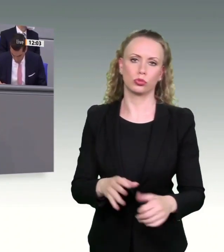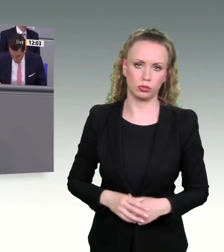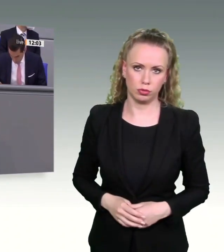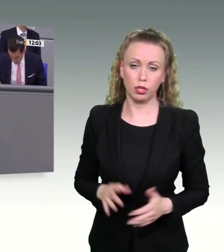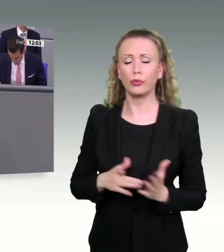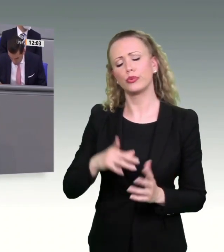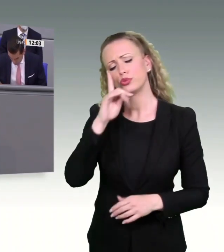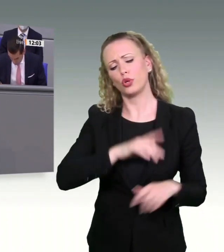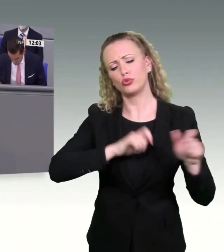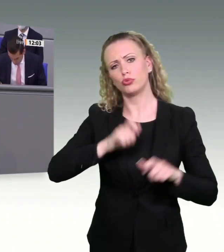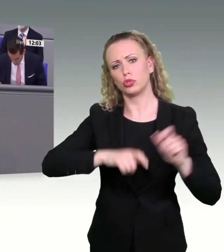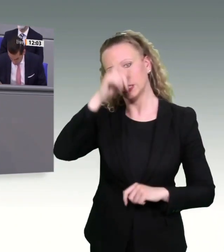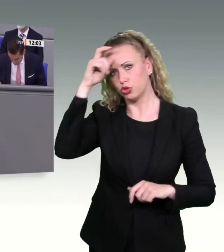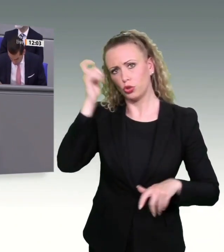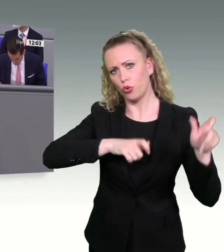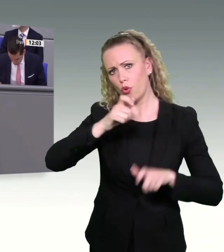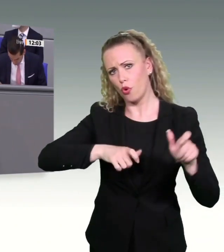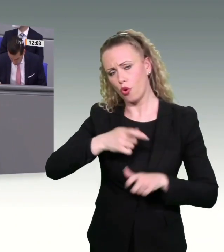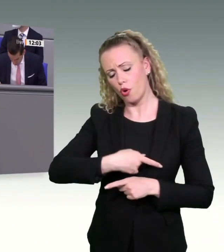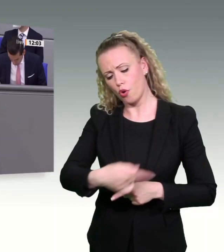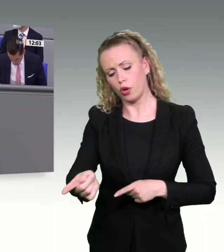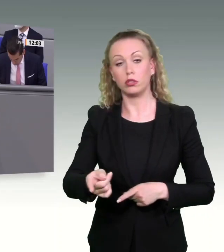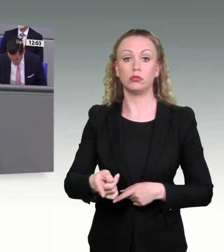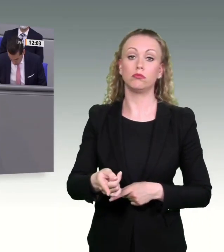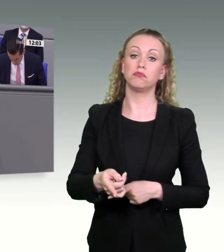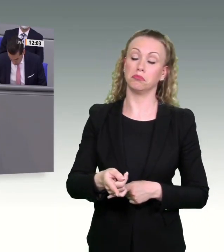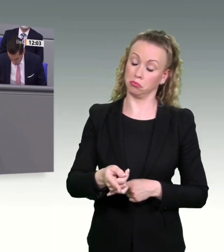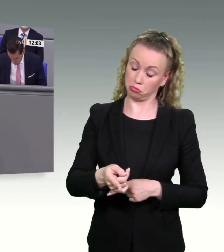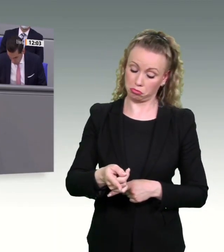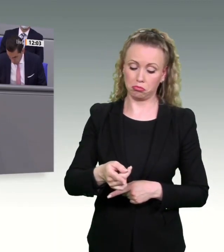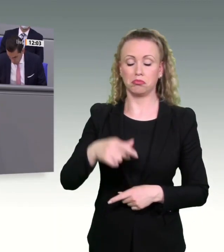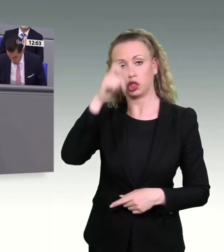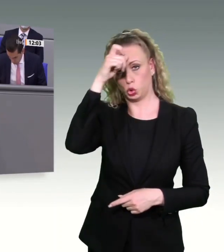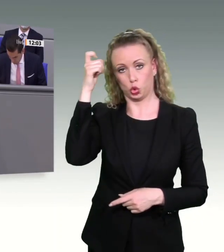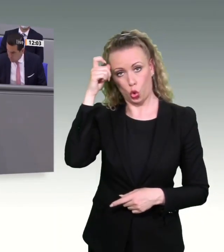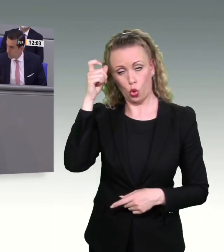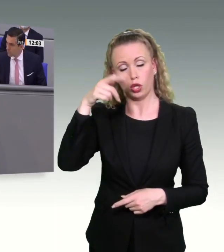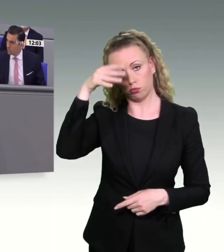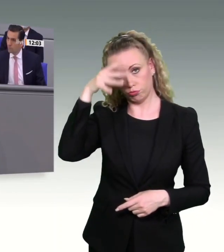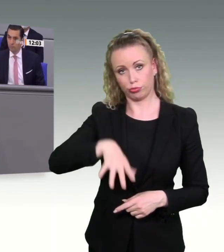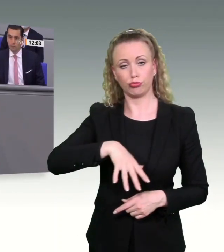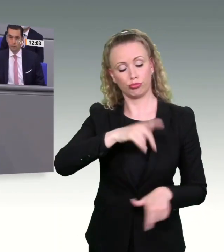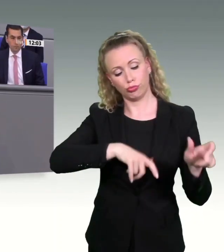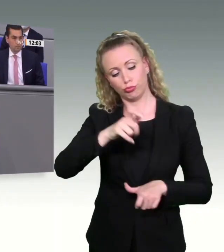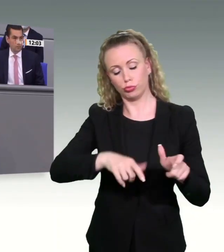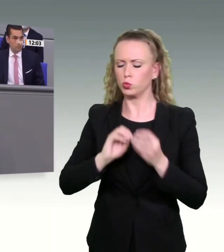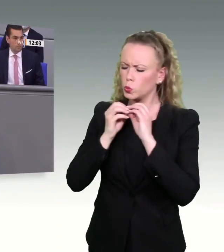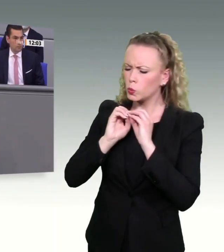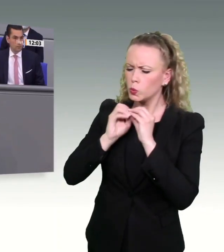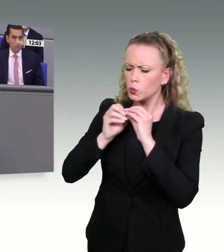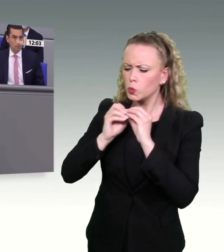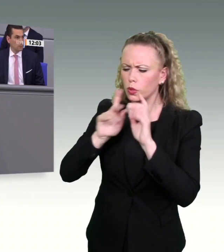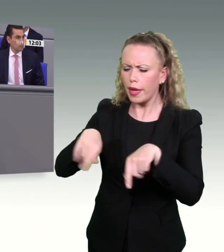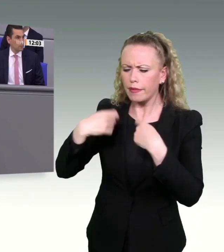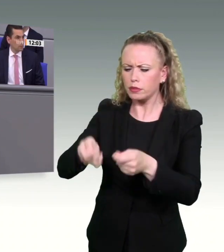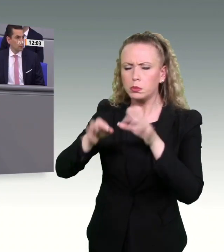Ingenieure, deutsche Schaffenskraft, deutsche Ingenieurskraft, deutsche Innovationskraft dafür sorgen, dass das, was wir tun, dann hervorragend ist. Aber